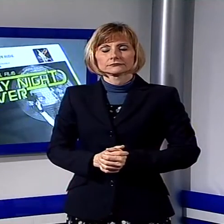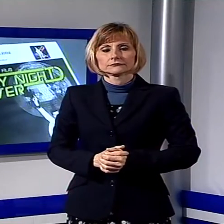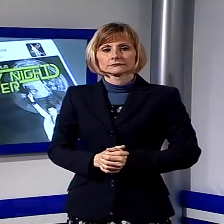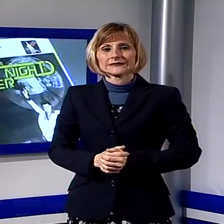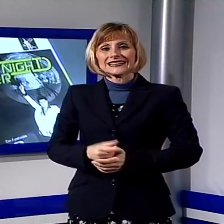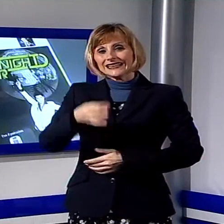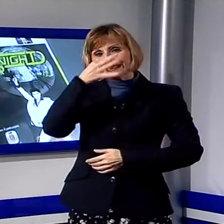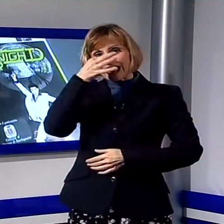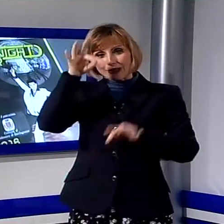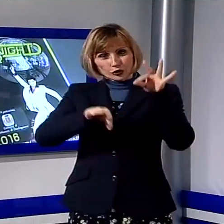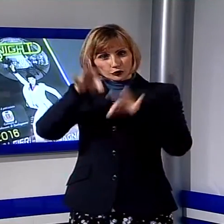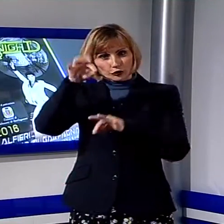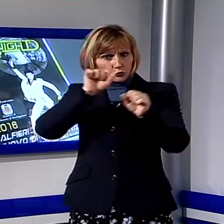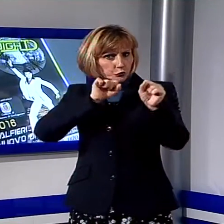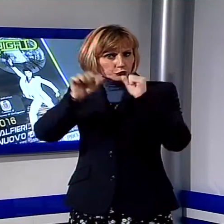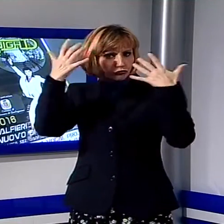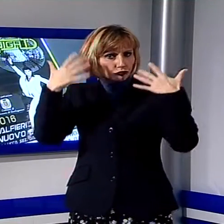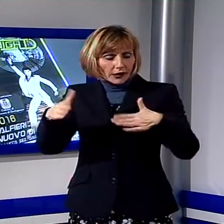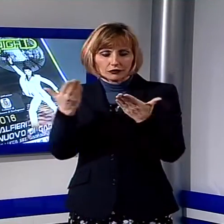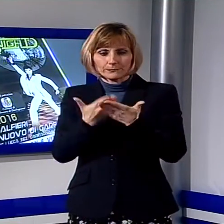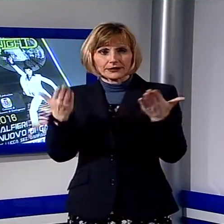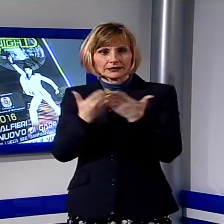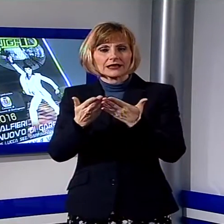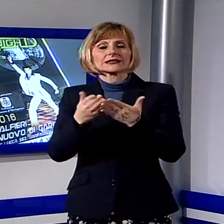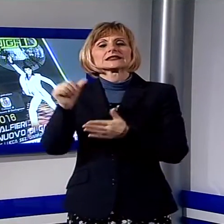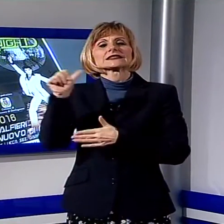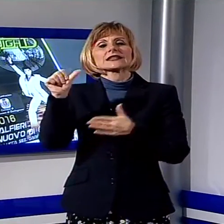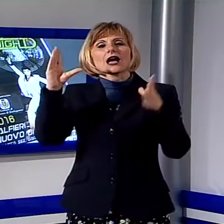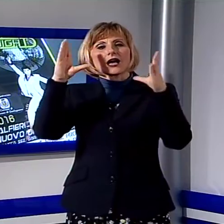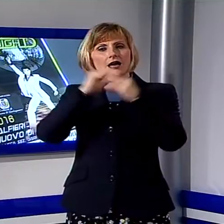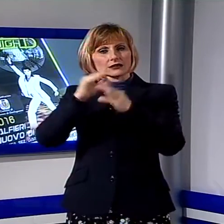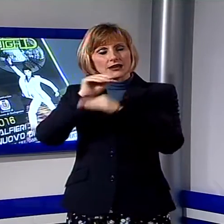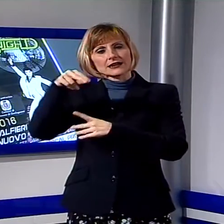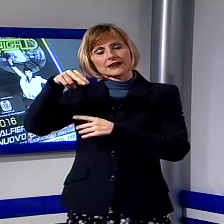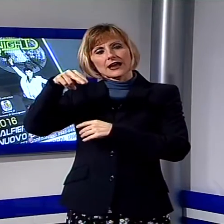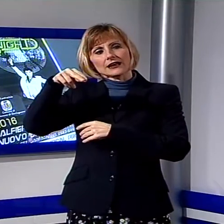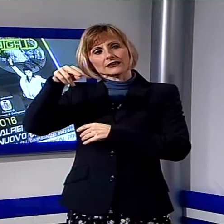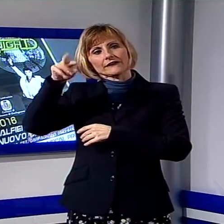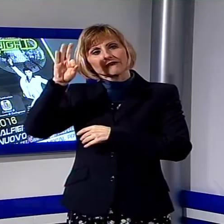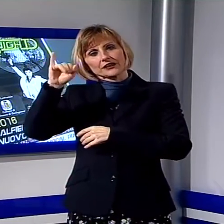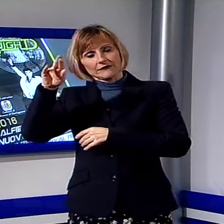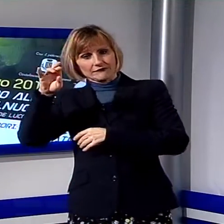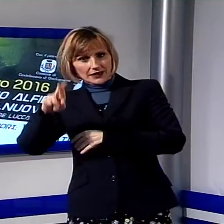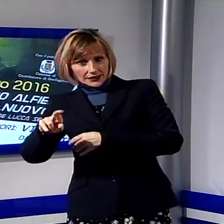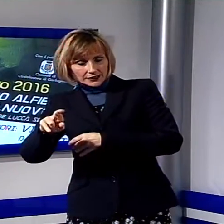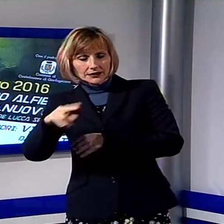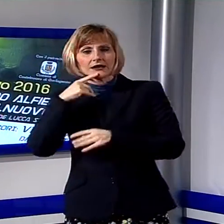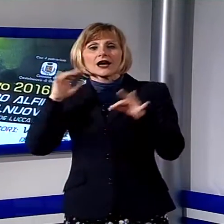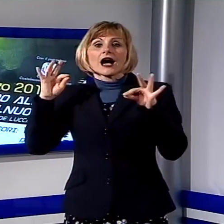successo riscosso al Teatro del Giglio di Lucca, lo spettacolo di beneficenza Saturday Night Fever sbarca all'Alfieri di Castelnuovo.